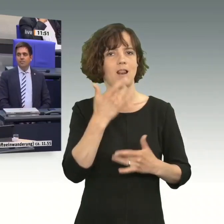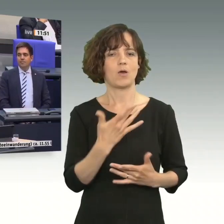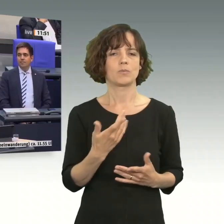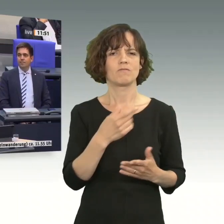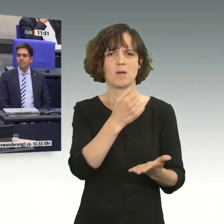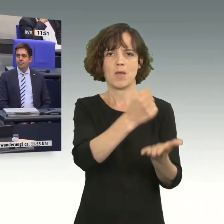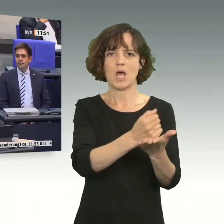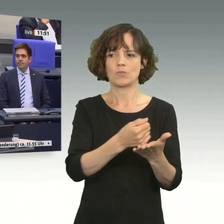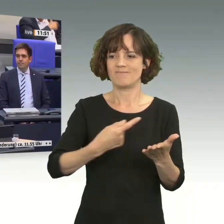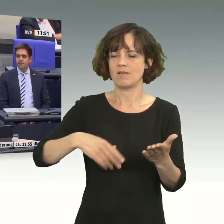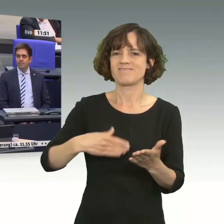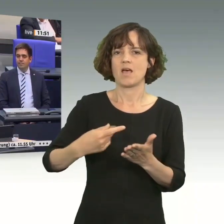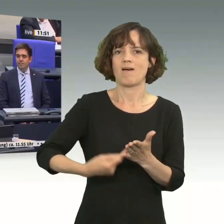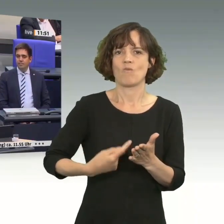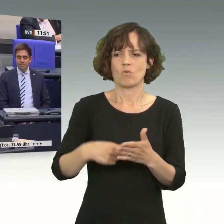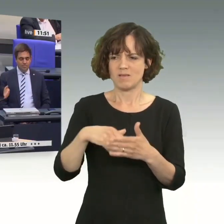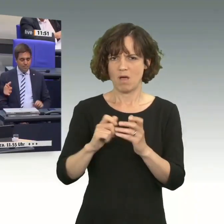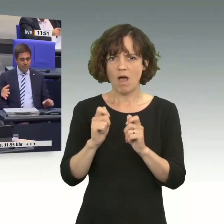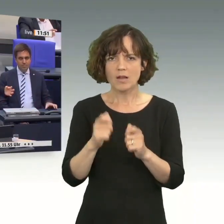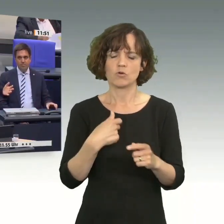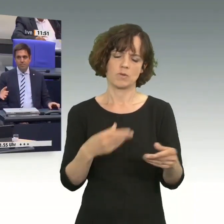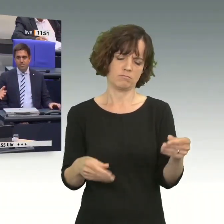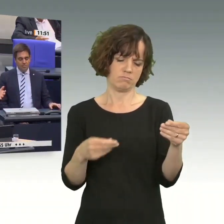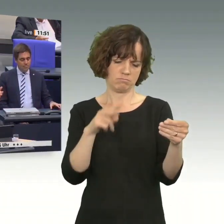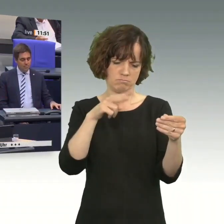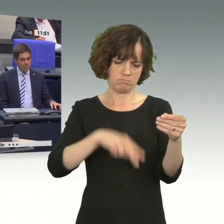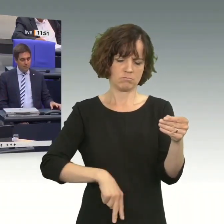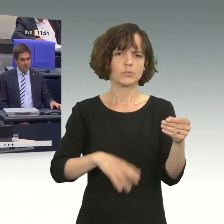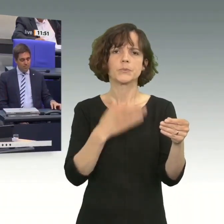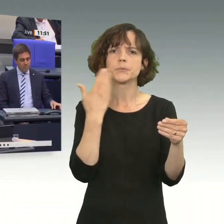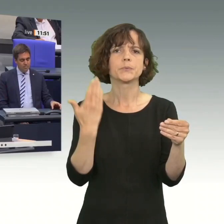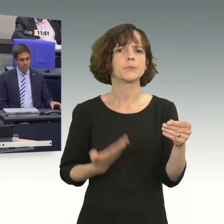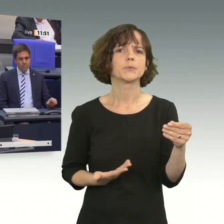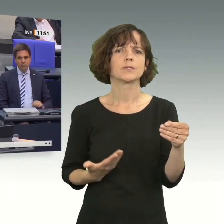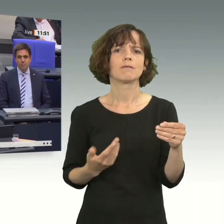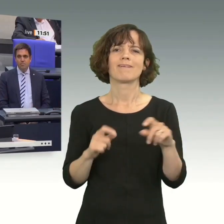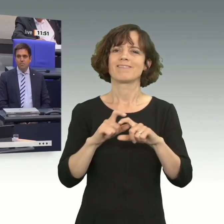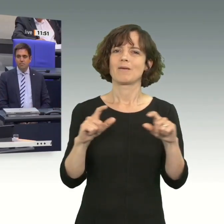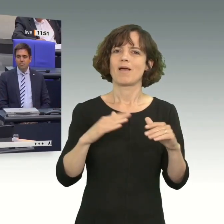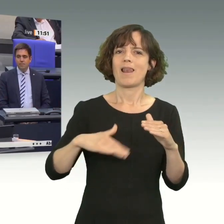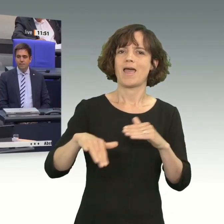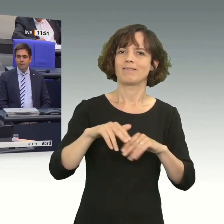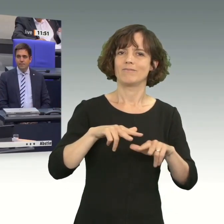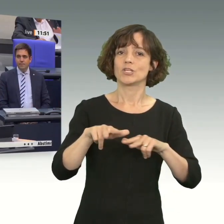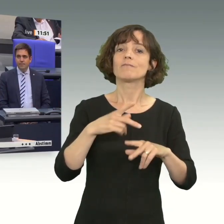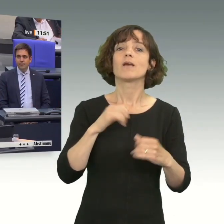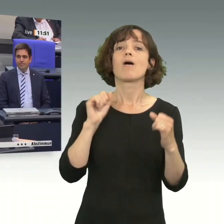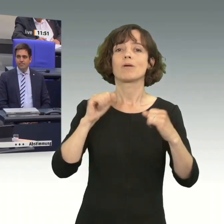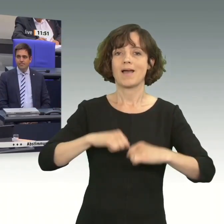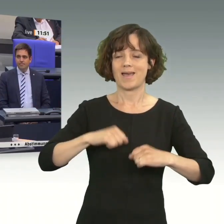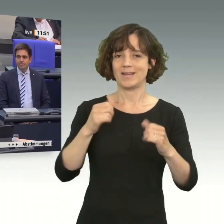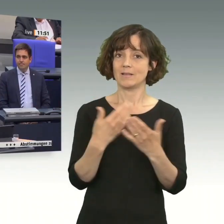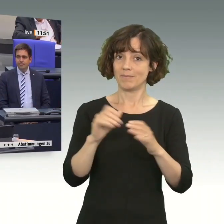hier Nachforderungen stellen im Antrag, ich habe den jetzt nochmal überflogen, ich finde es nicht, zum Thema Landwirtschaft. Wir haben uns geeinigt. Es gibt